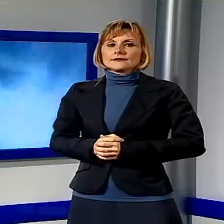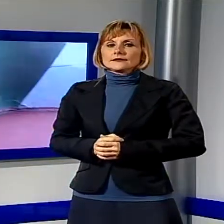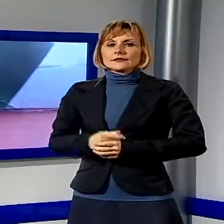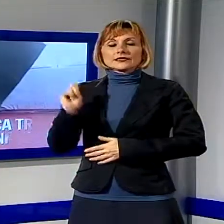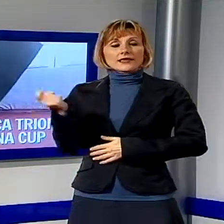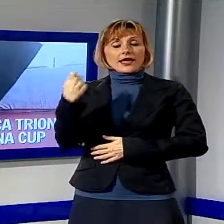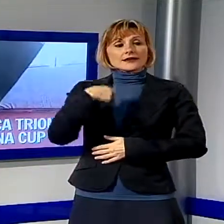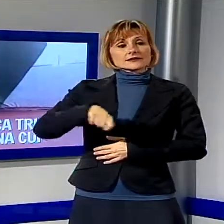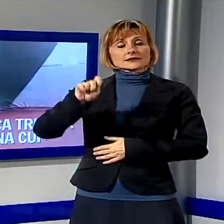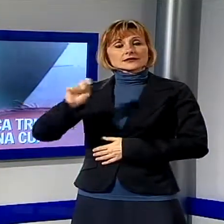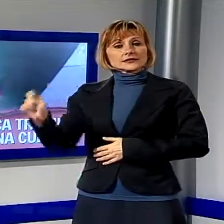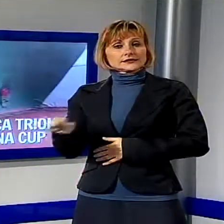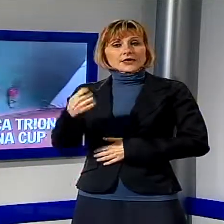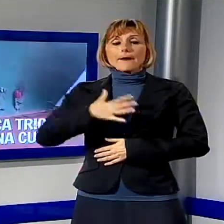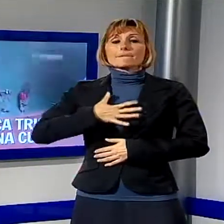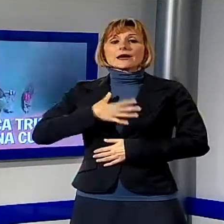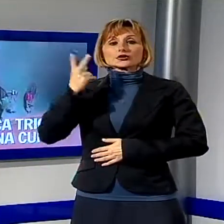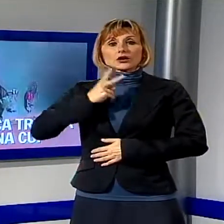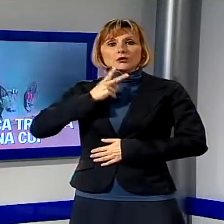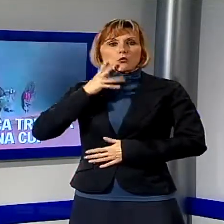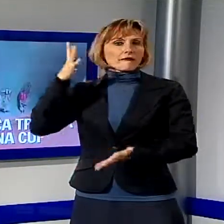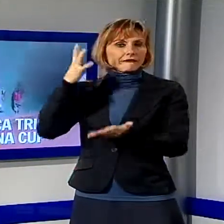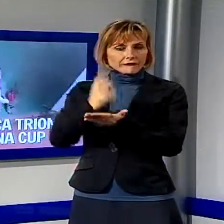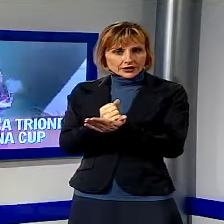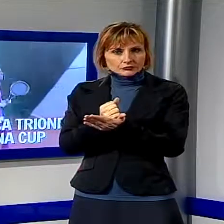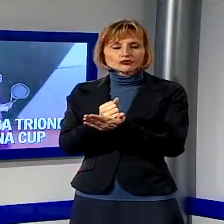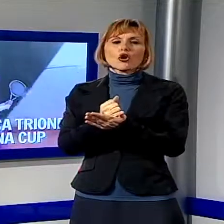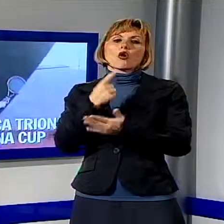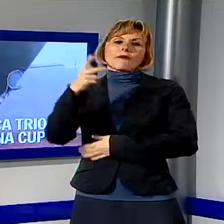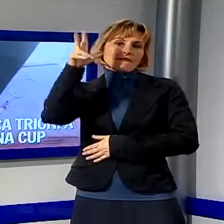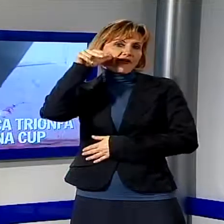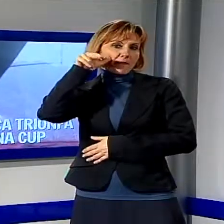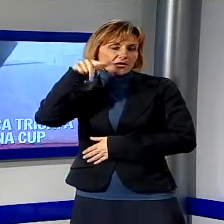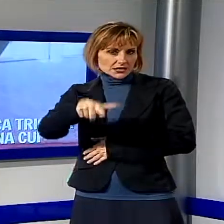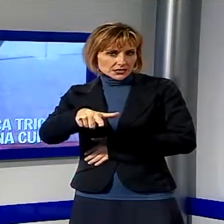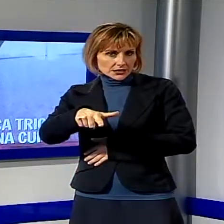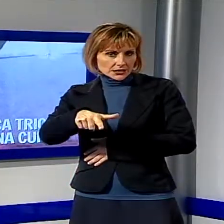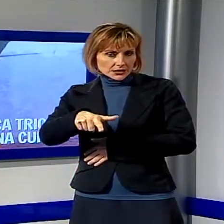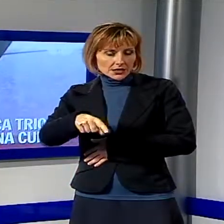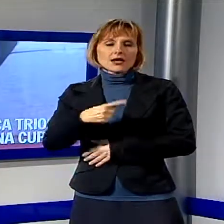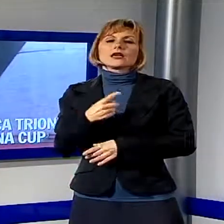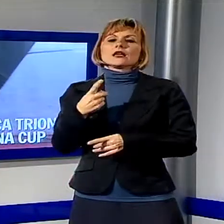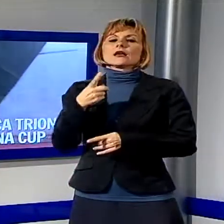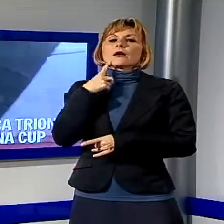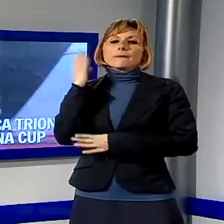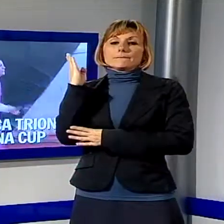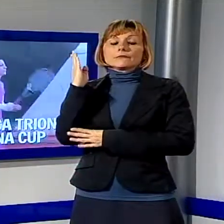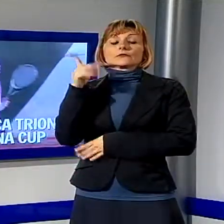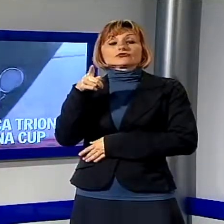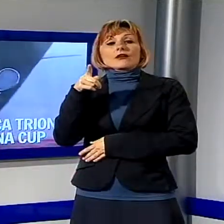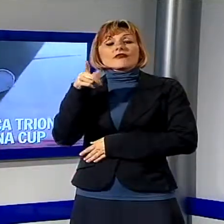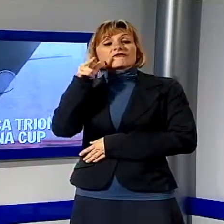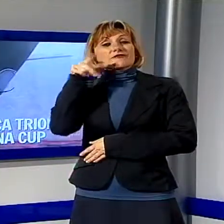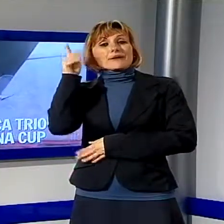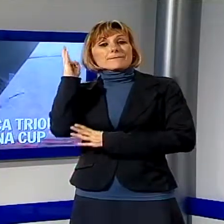Tennis, Bani di Lucca trionfa nella Pinettina Cup femminile, storico successo del sodalizio termale che batte 2